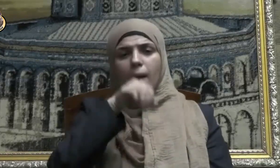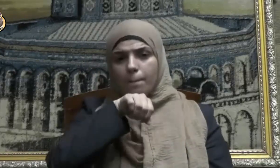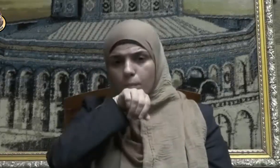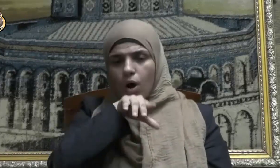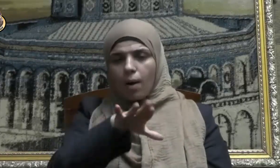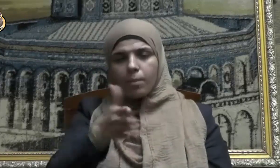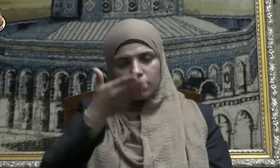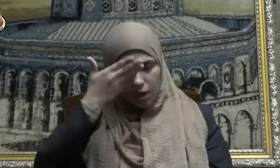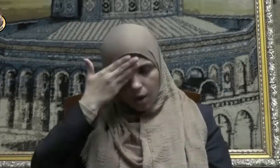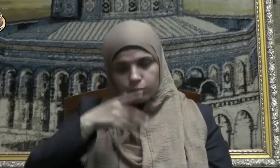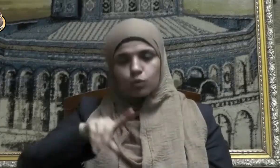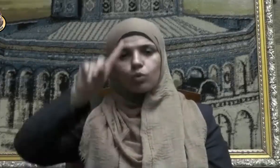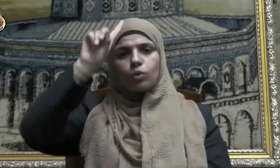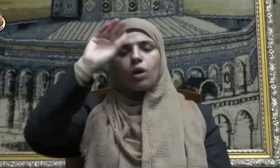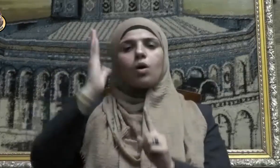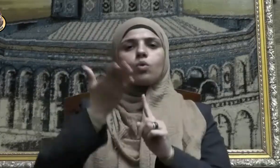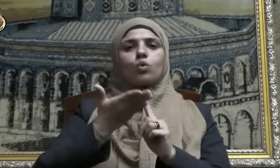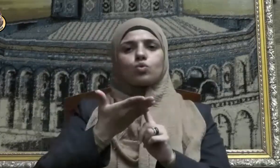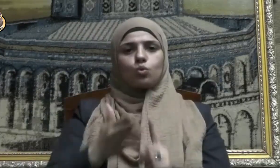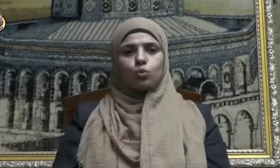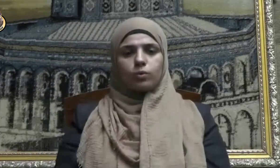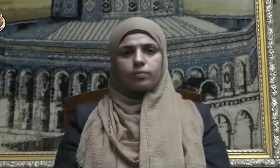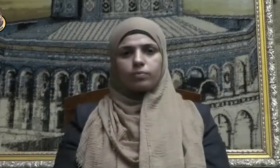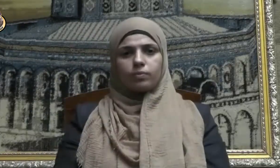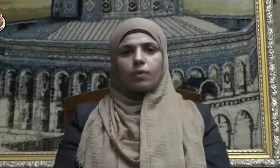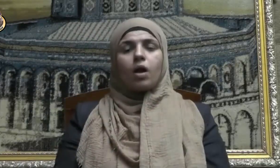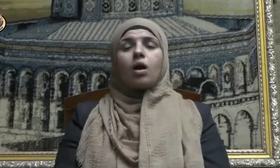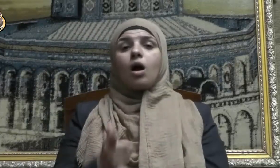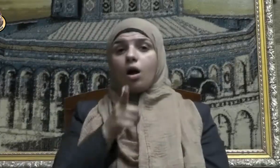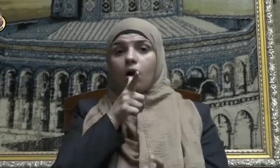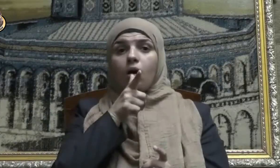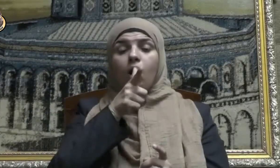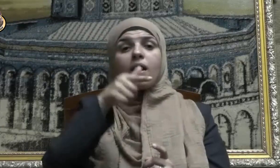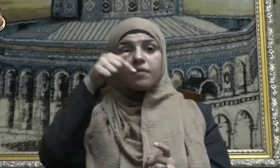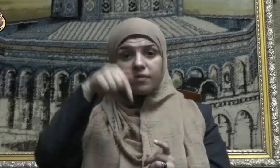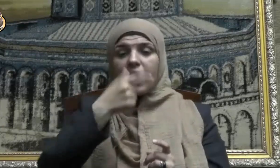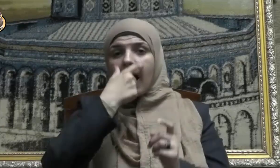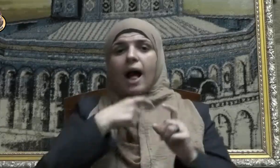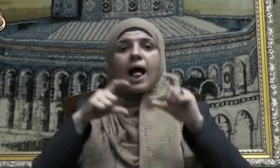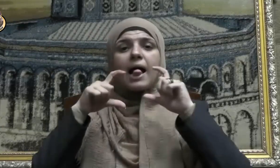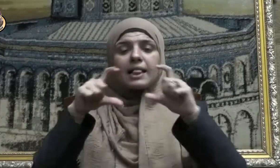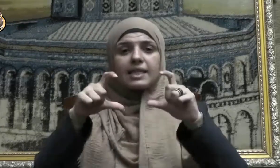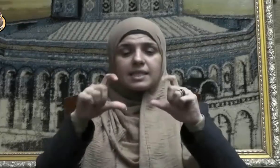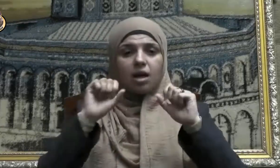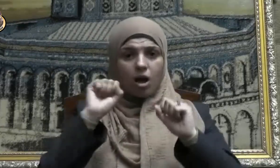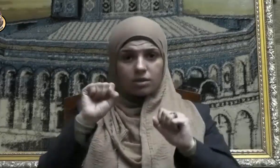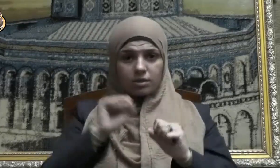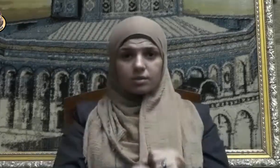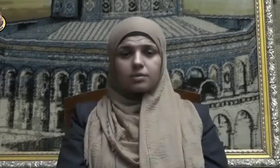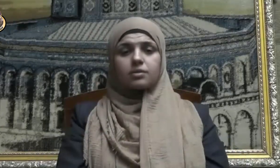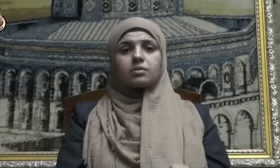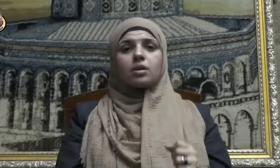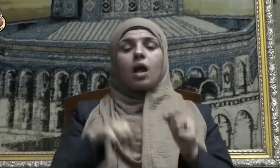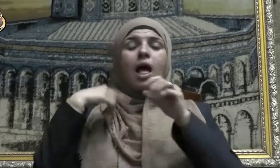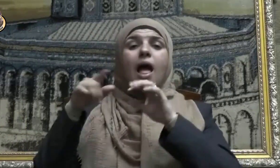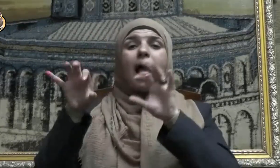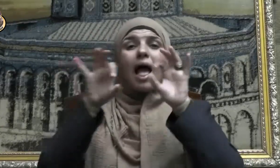محمدا عبده ورسوله القائل في حديثه الشريف آية المنافق